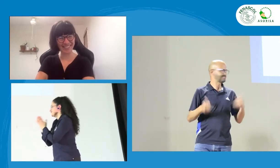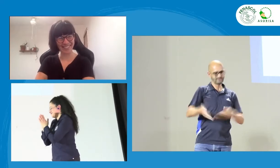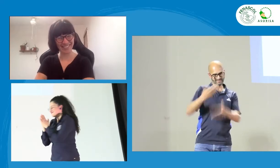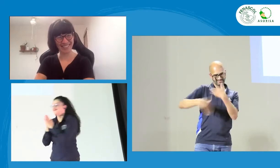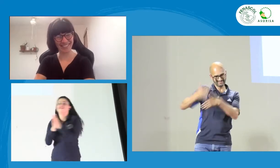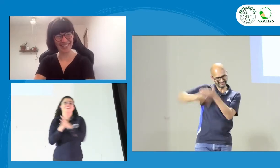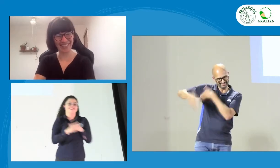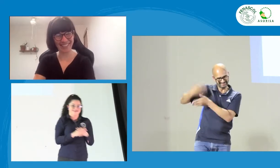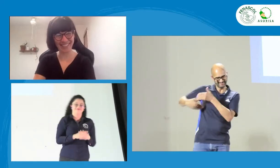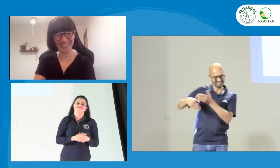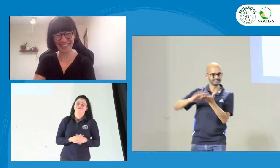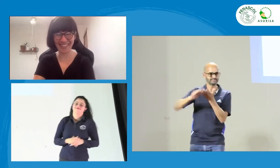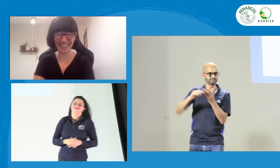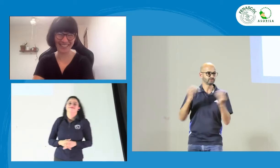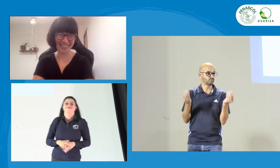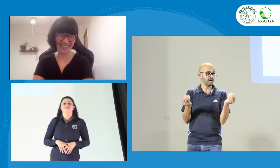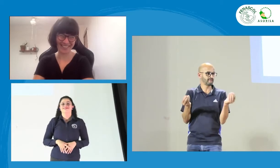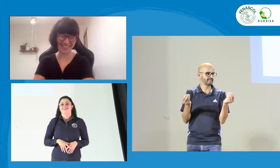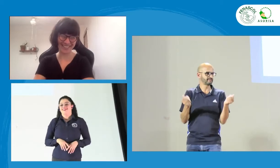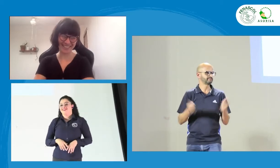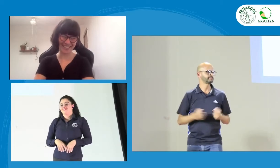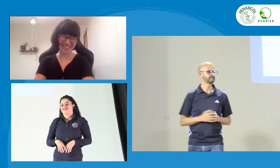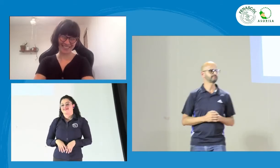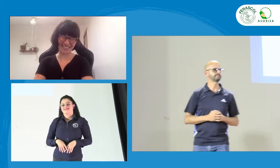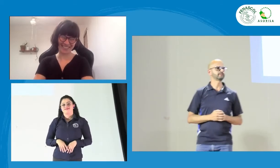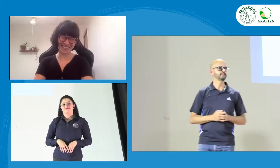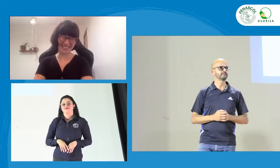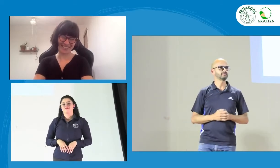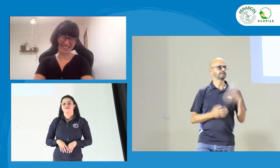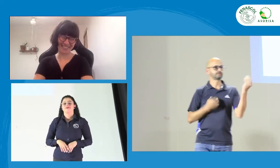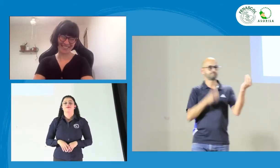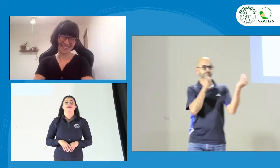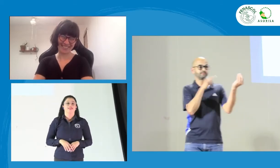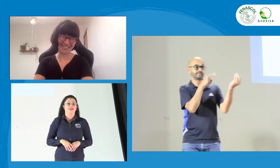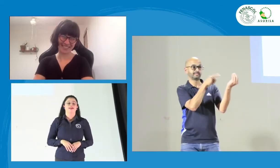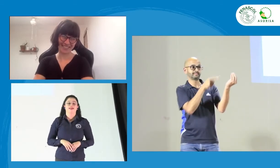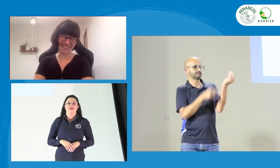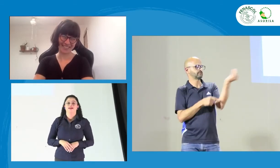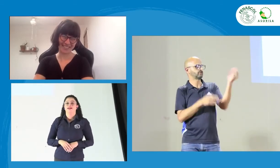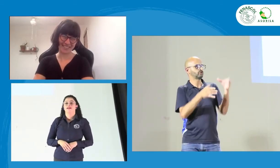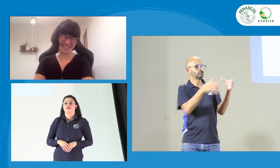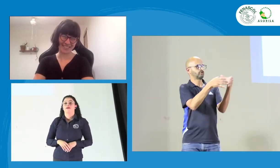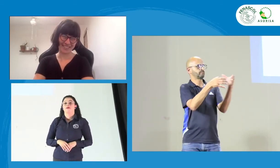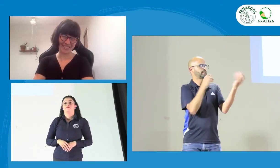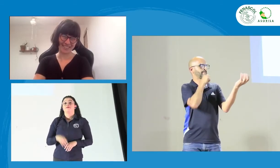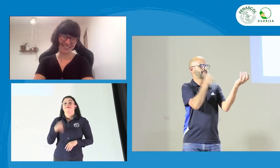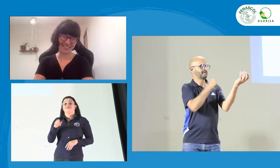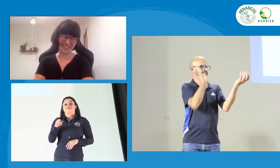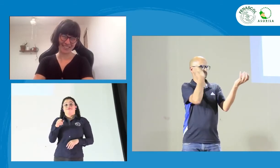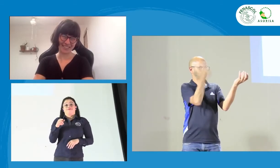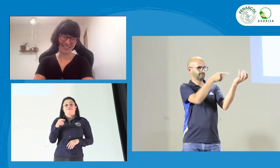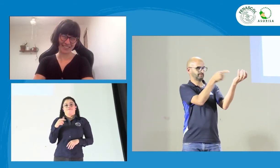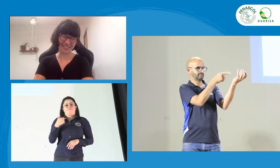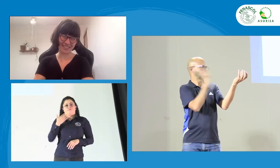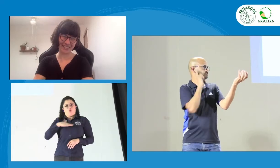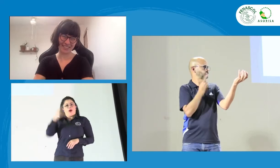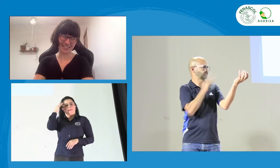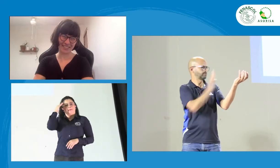Puedes repetir otra vez. Entonces, me devuelvo. Voy a hacerlo un poco más suave. Entonces, bueno,